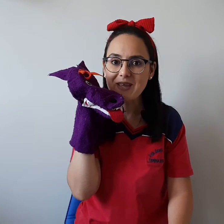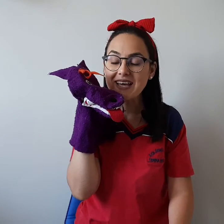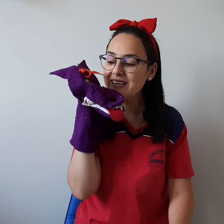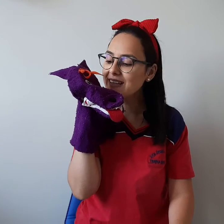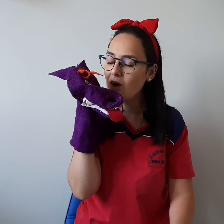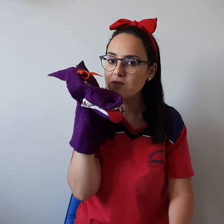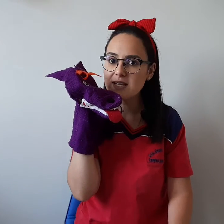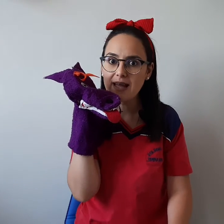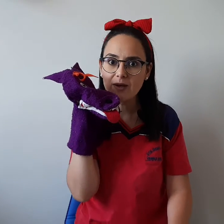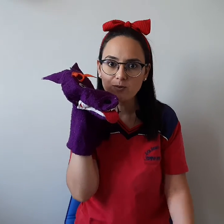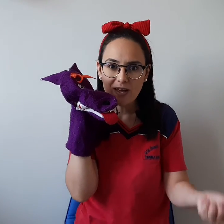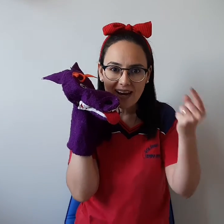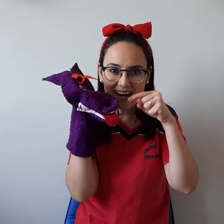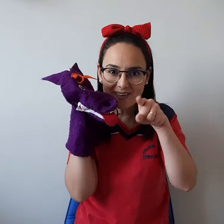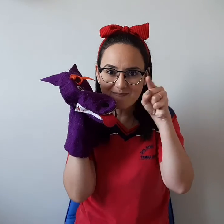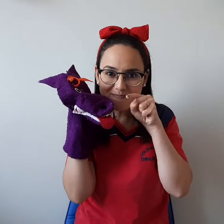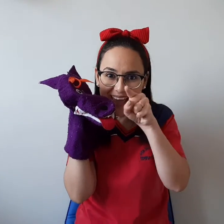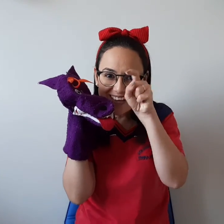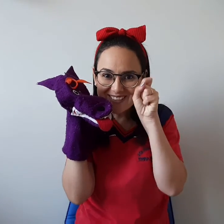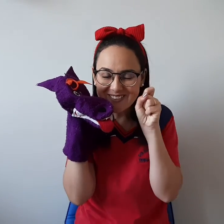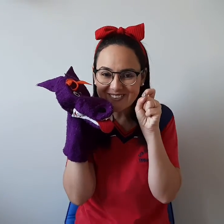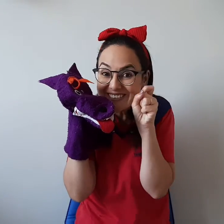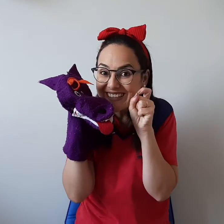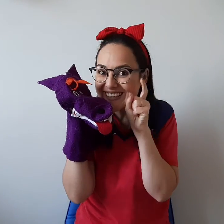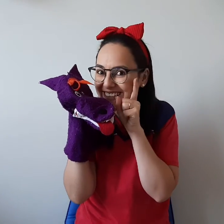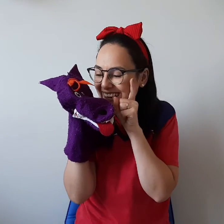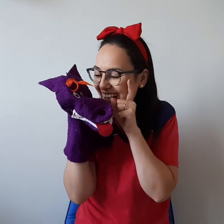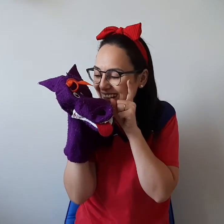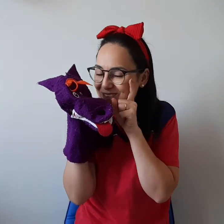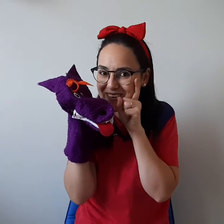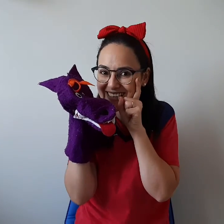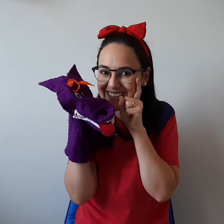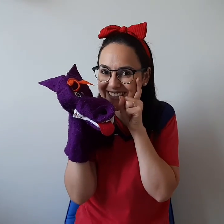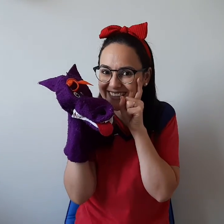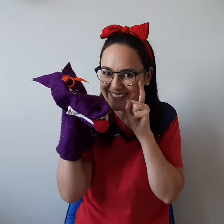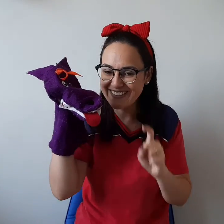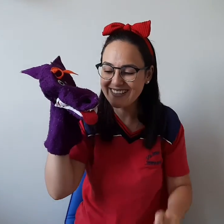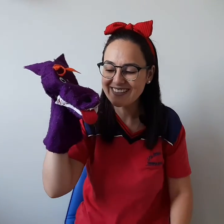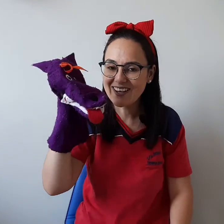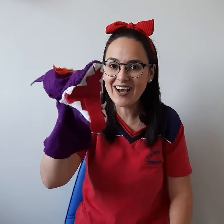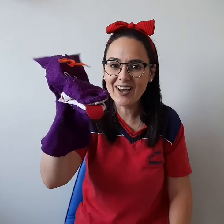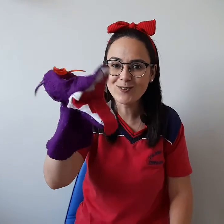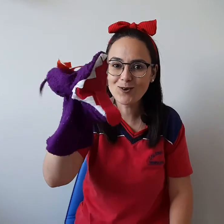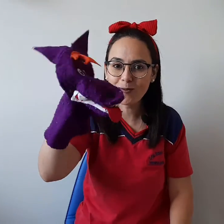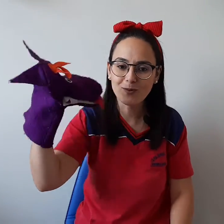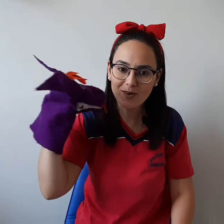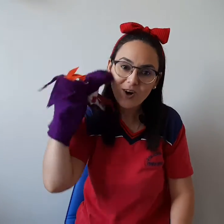que tal você dar um lambeijo em cada uma das crianças? Ai, eu topo!